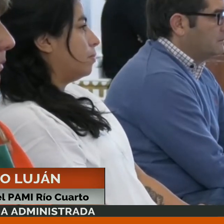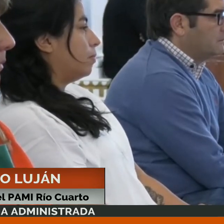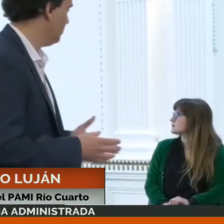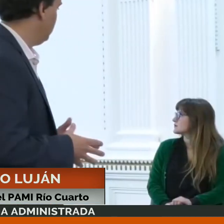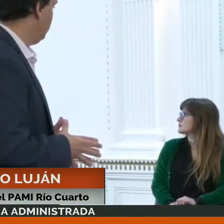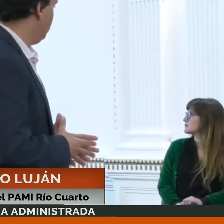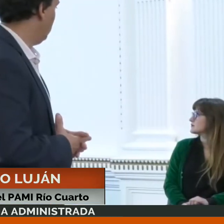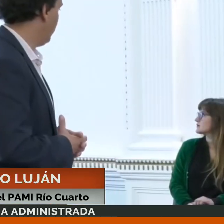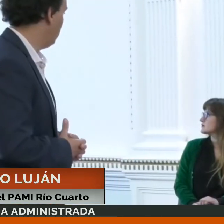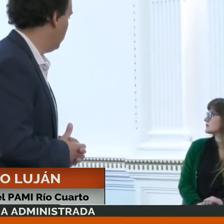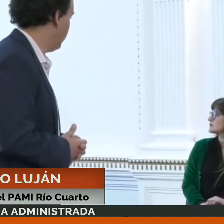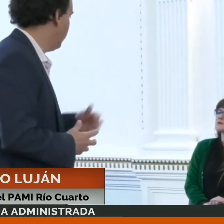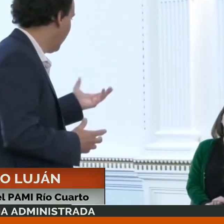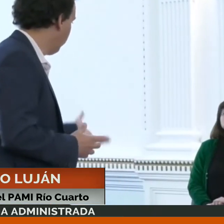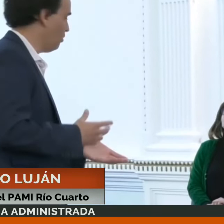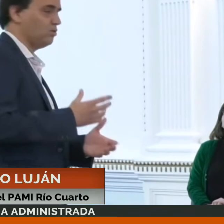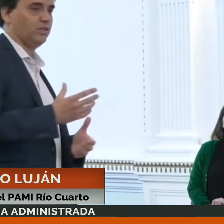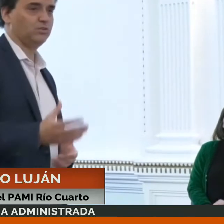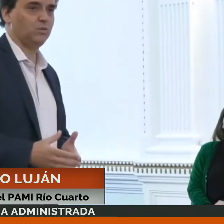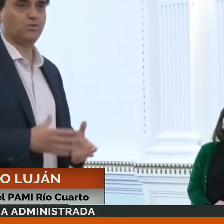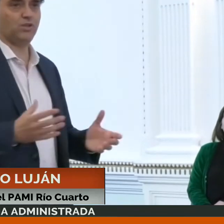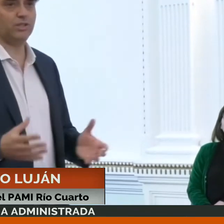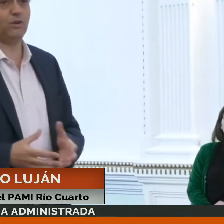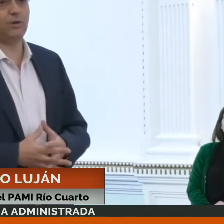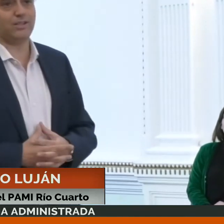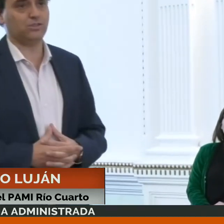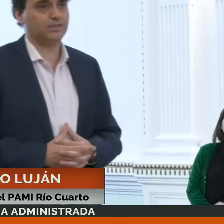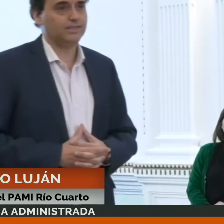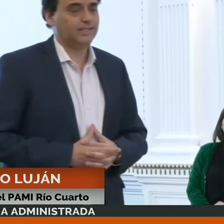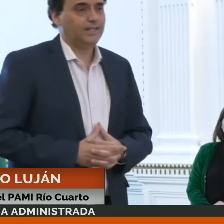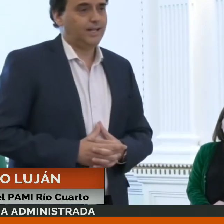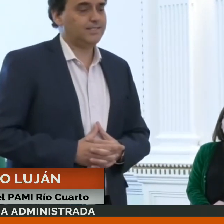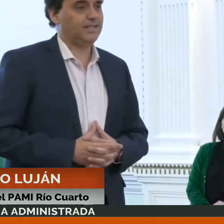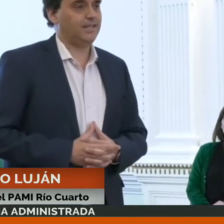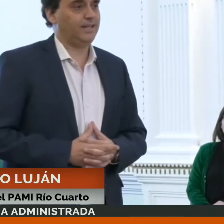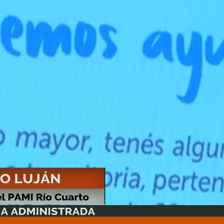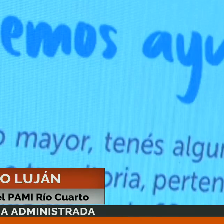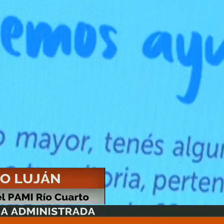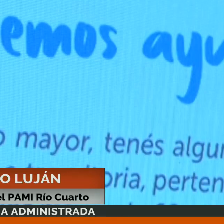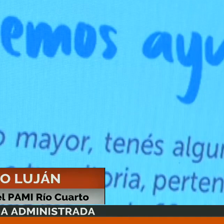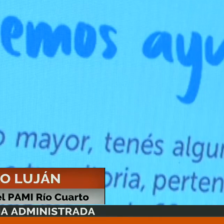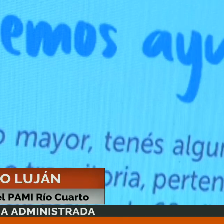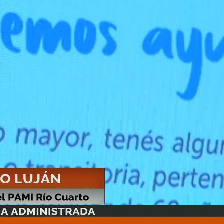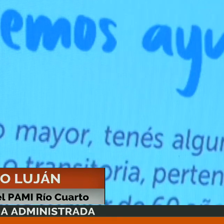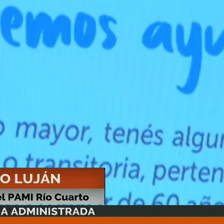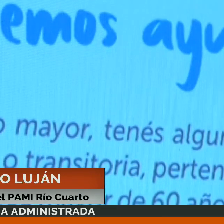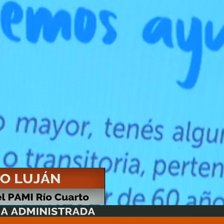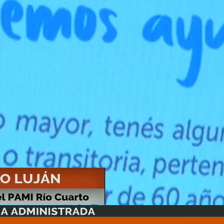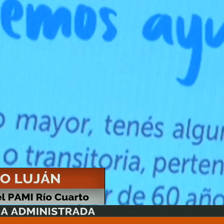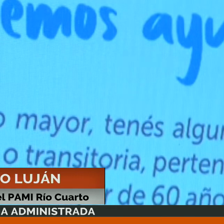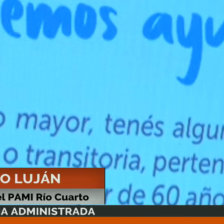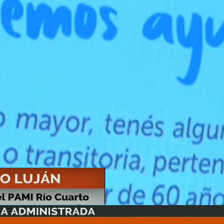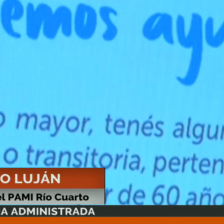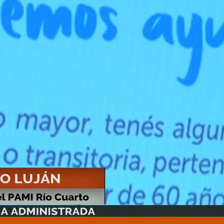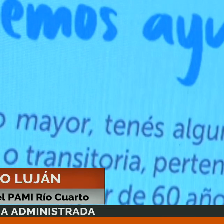lamentablemente ha fallecido, no solamente aquí en la Argentina, sino también en el mundo. Y la verdad que es una situación